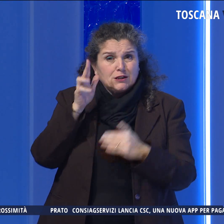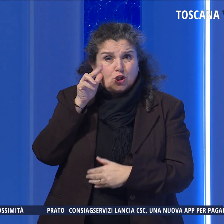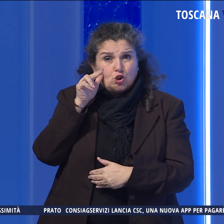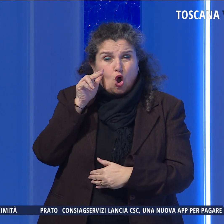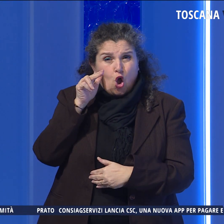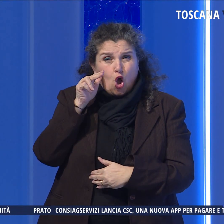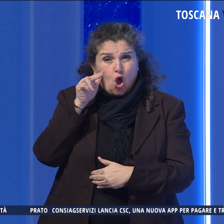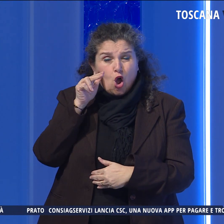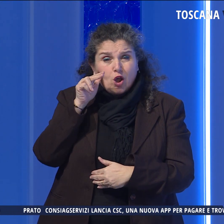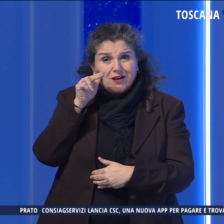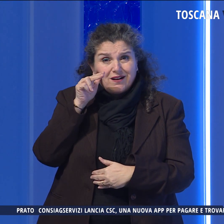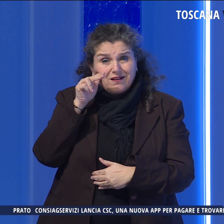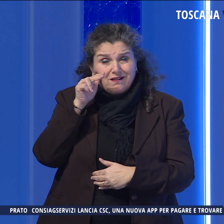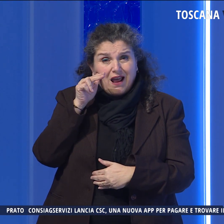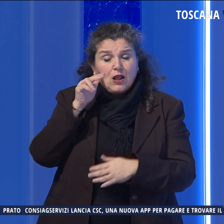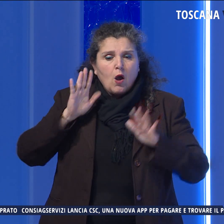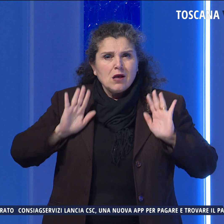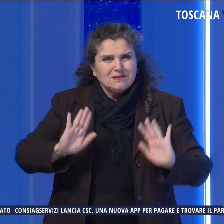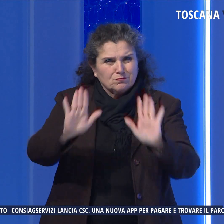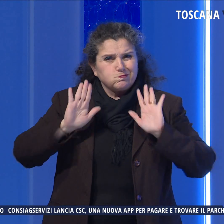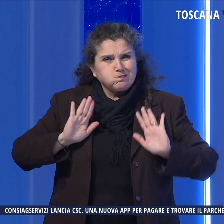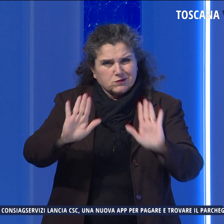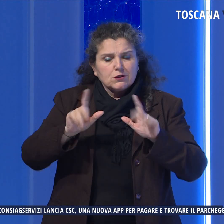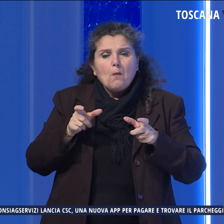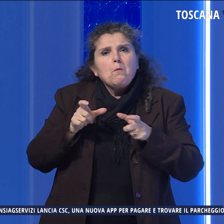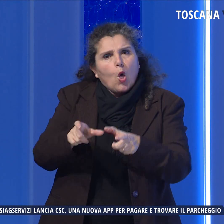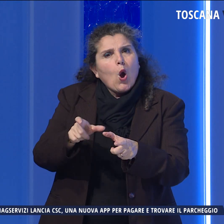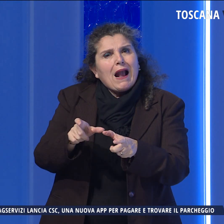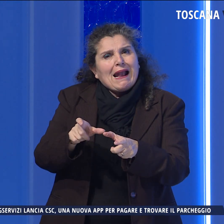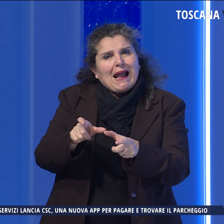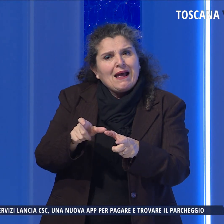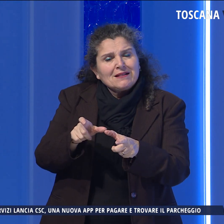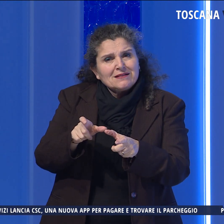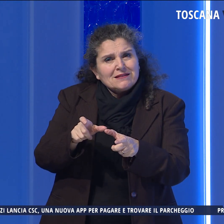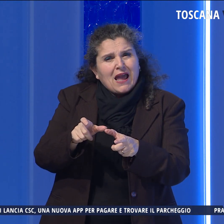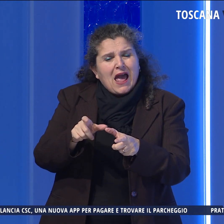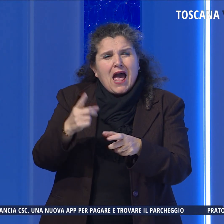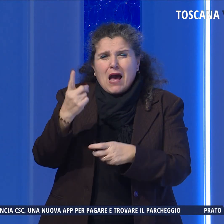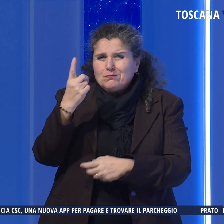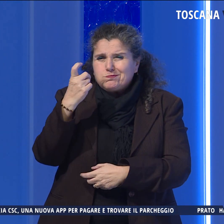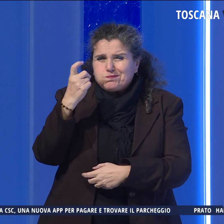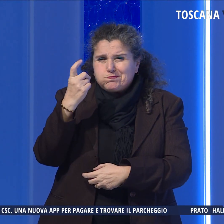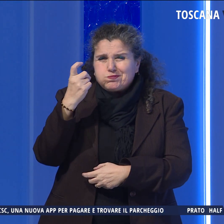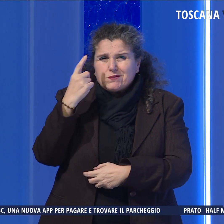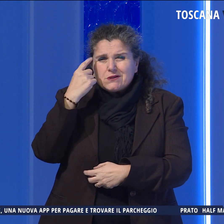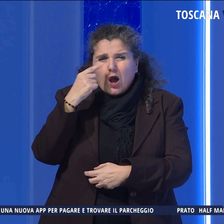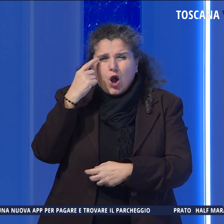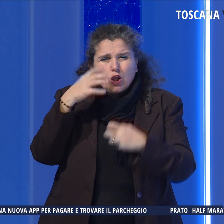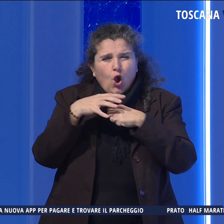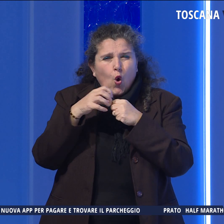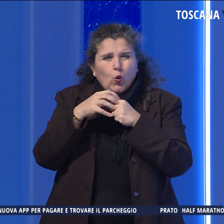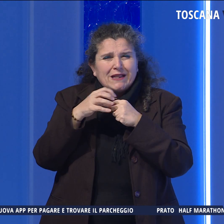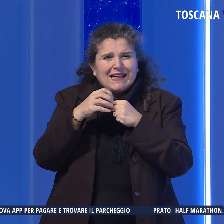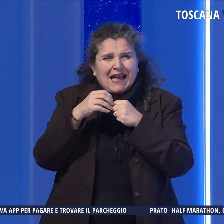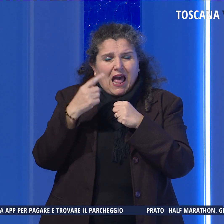dell'anziana e dopo averla spintonata, immobilizzata e averle spruzzato, spray urticante